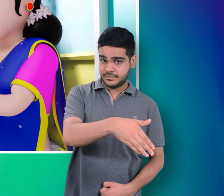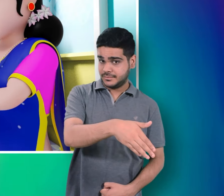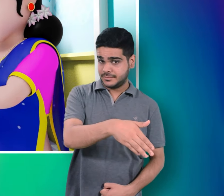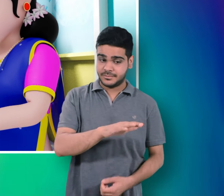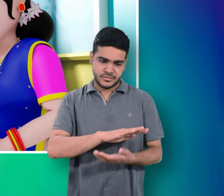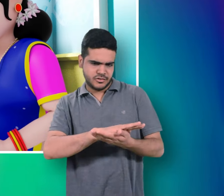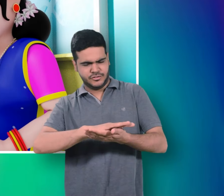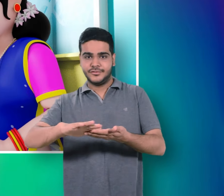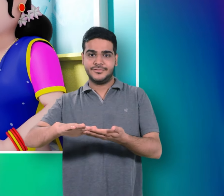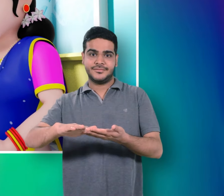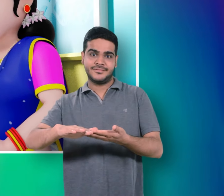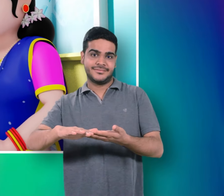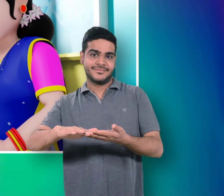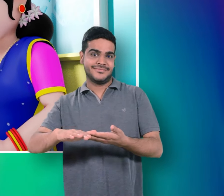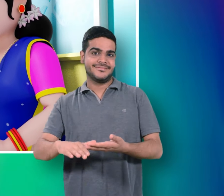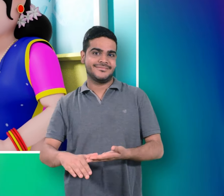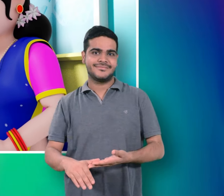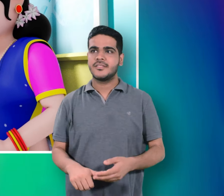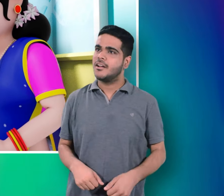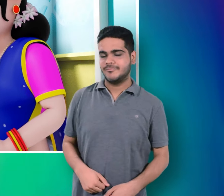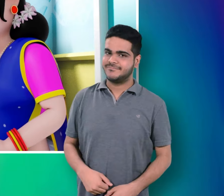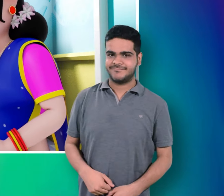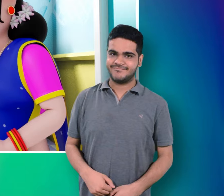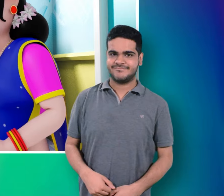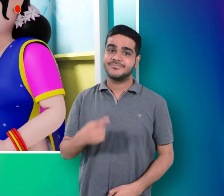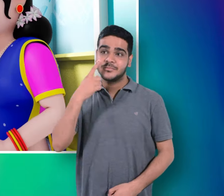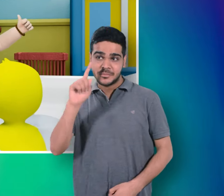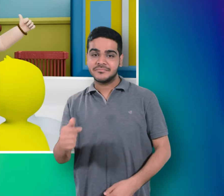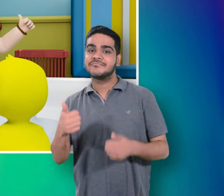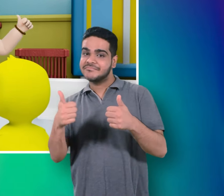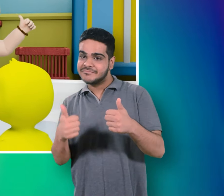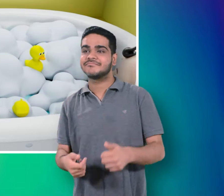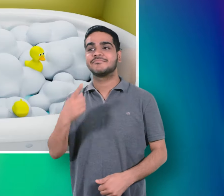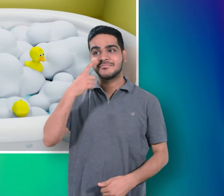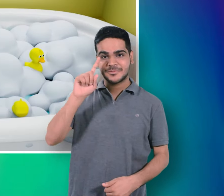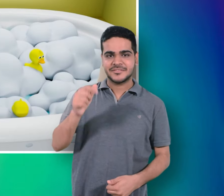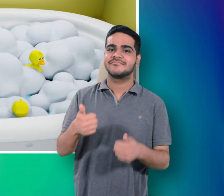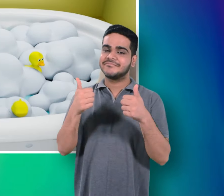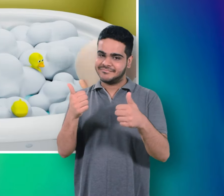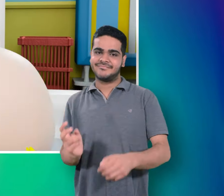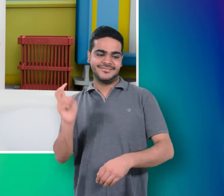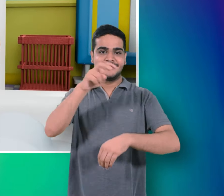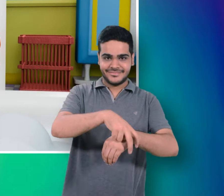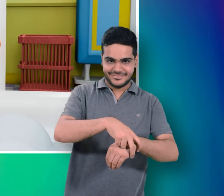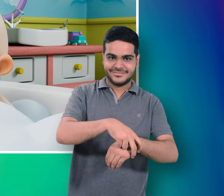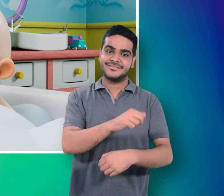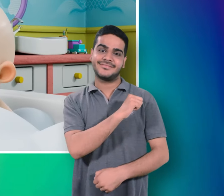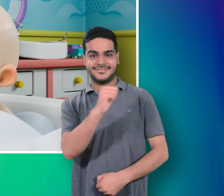होती मुला काथ है ओके मम्मी ओके मम्मी लहा रहा हूँ